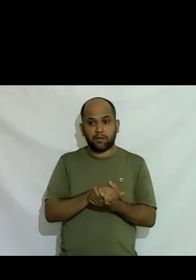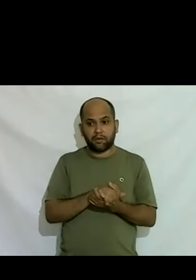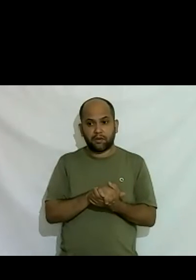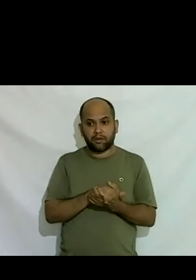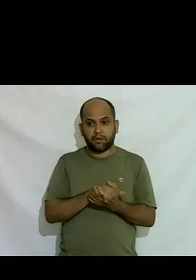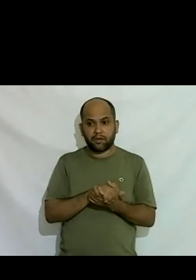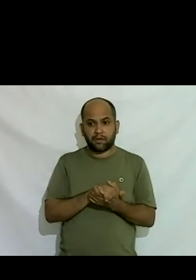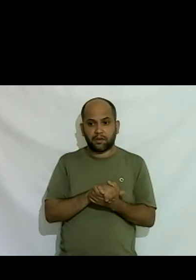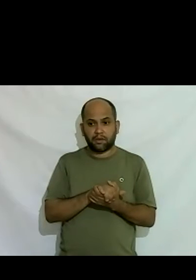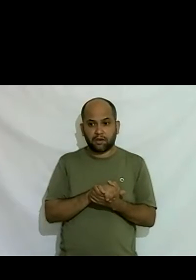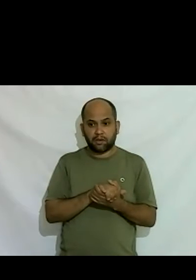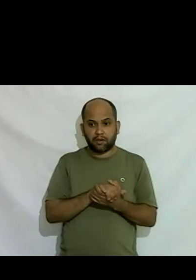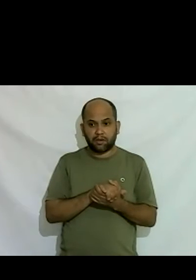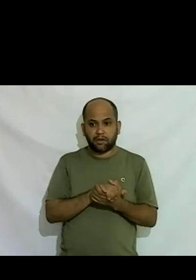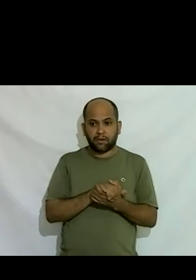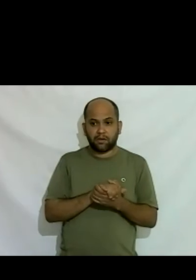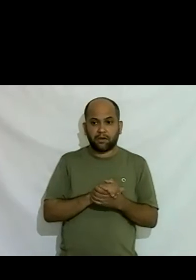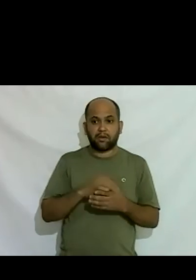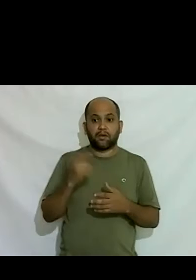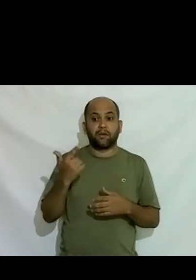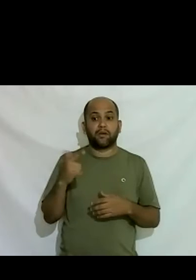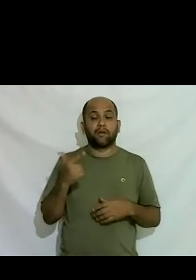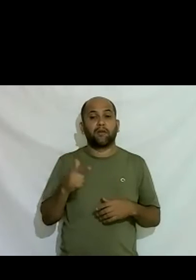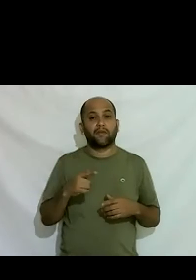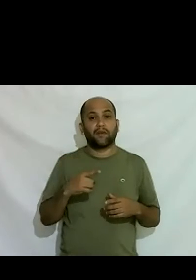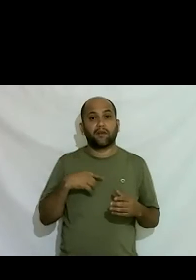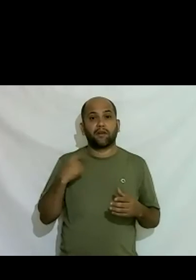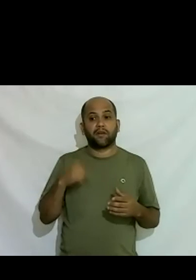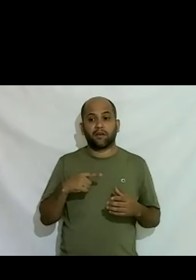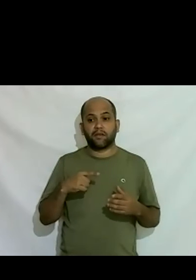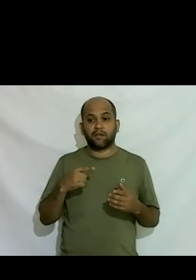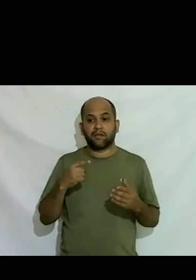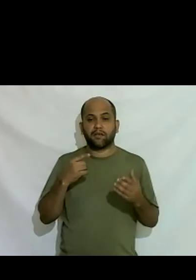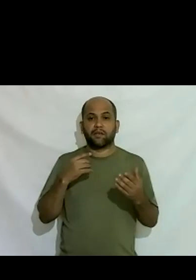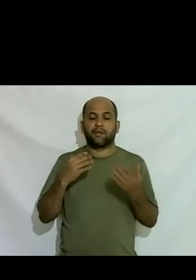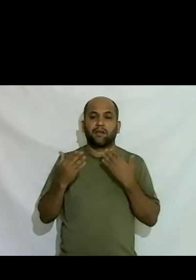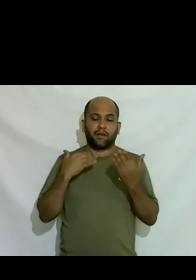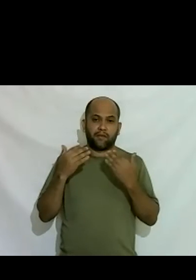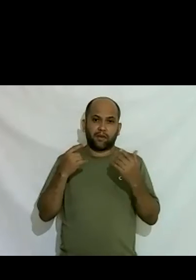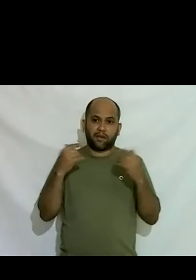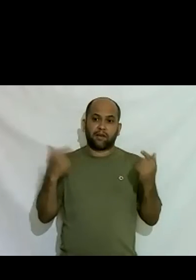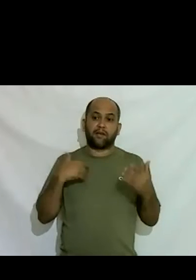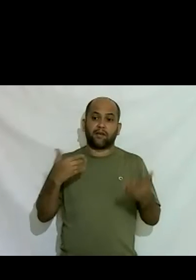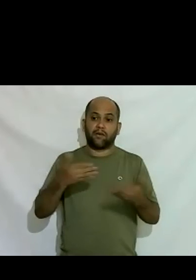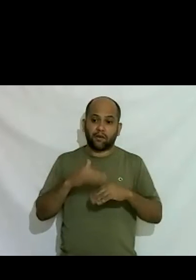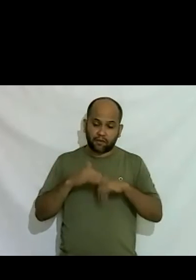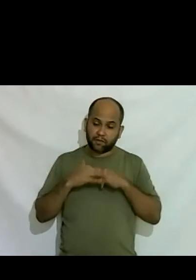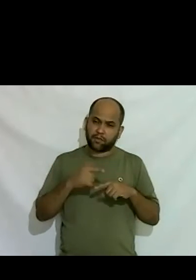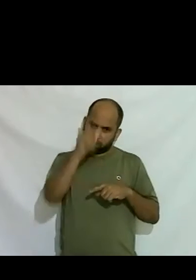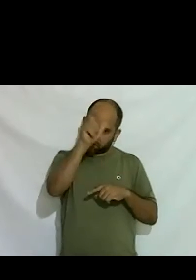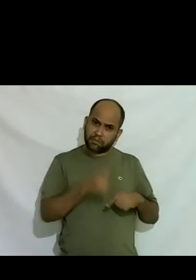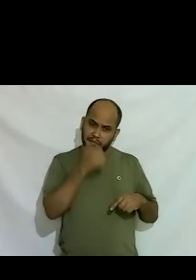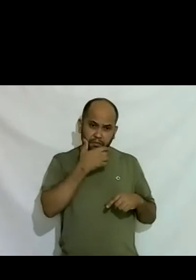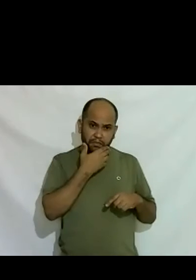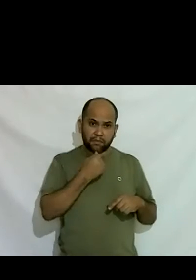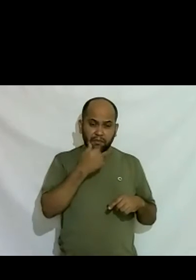não estava gostando muito um dia virou para mim e falou você está ficando muito mulher e eu fiquei muito feliz porque aquilo para mim era